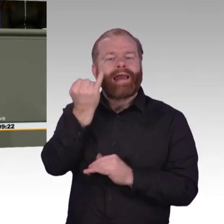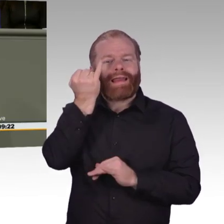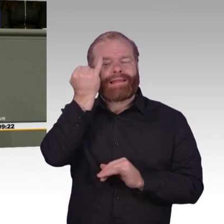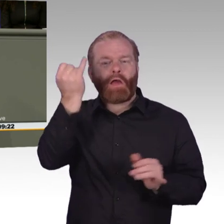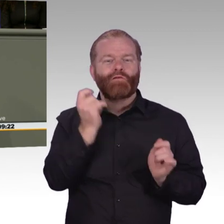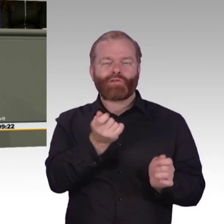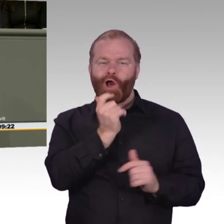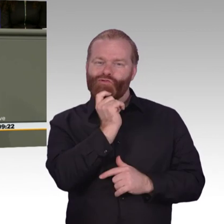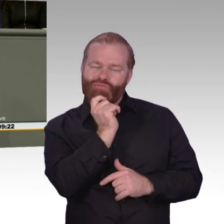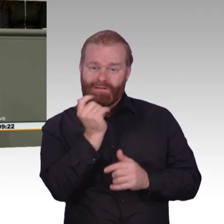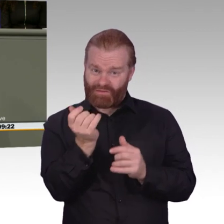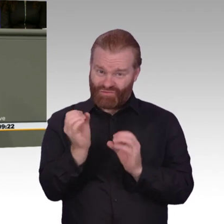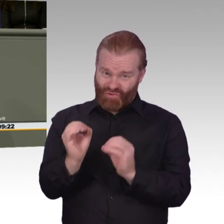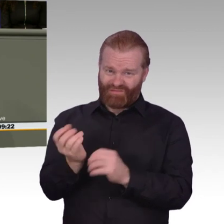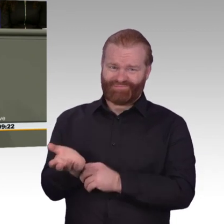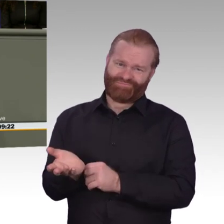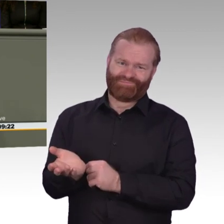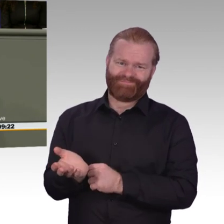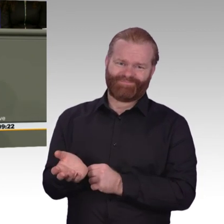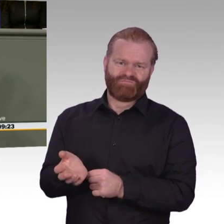gespannt auf Ihre Ideen zur Zukunft Deutschlands. Dankeschön.